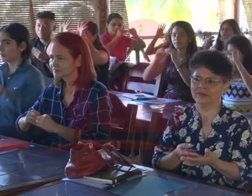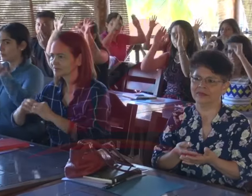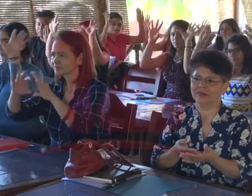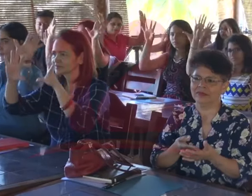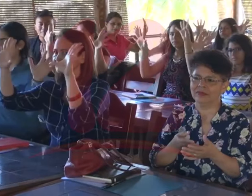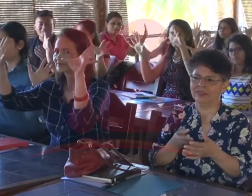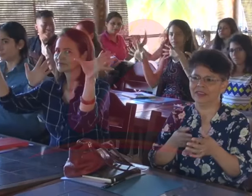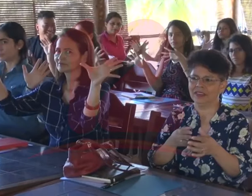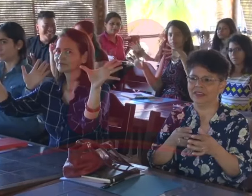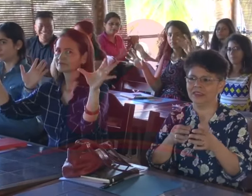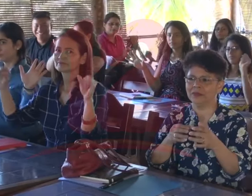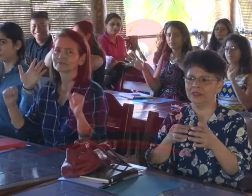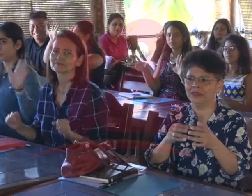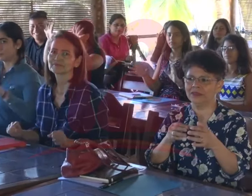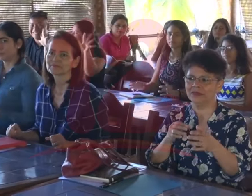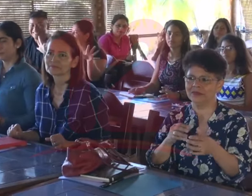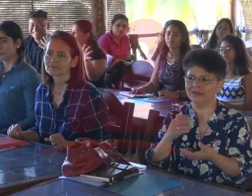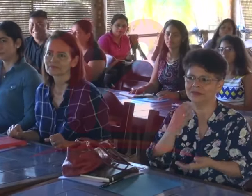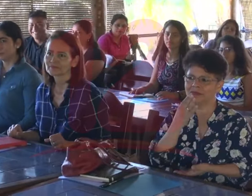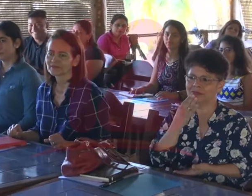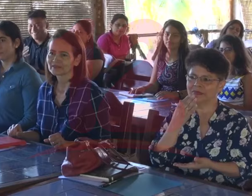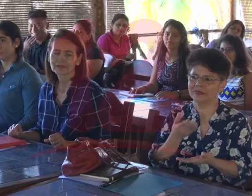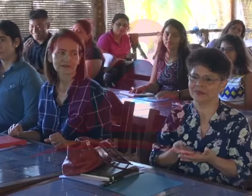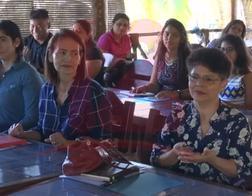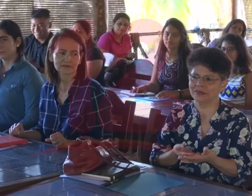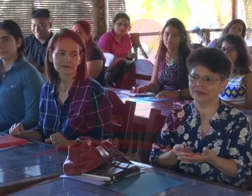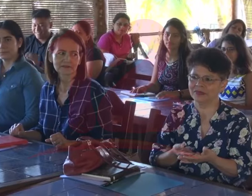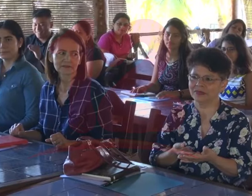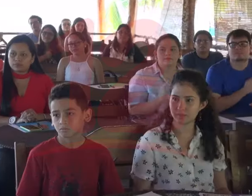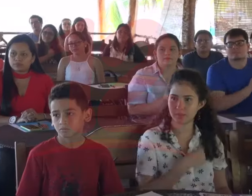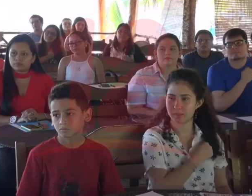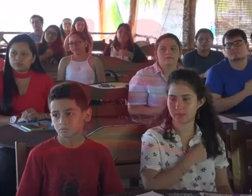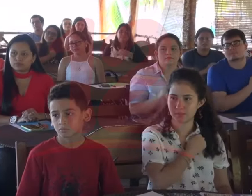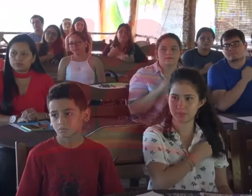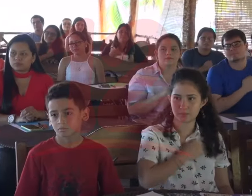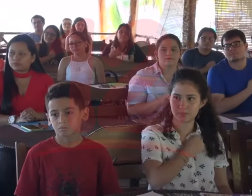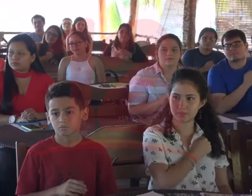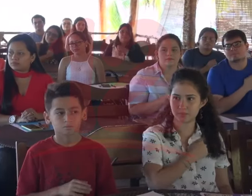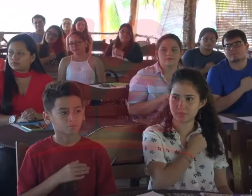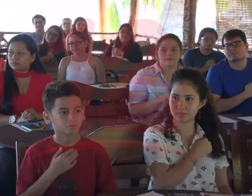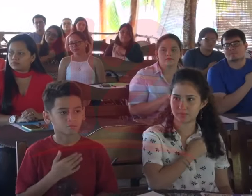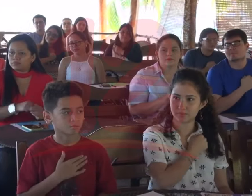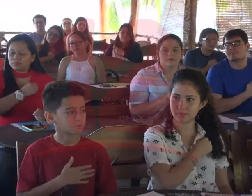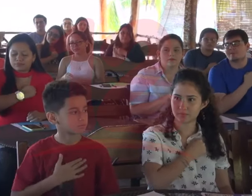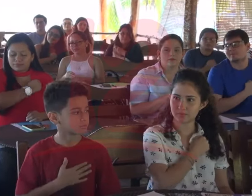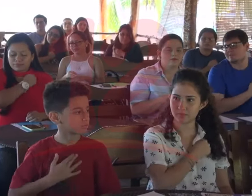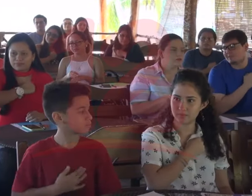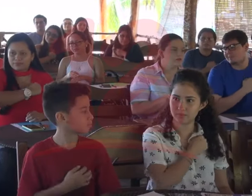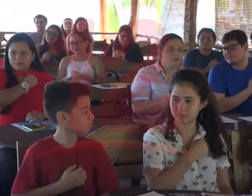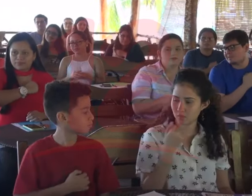importancia vital para los derechos fundamentales. Se trata de una victoria simbólica para las comunidades de sordos de todo el